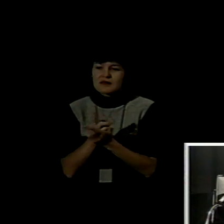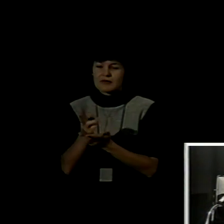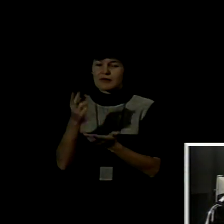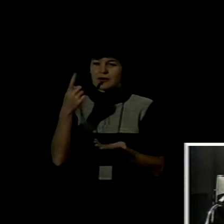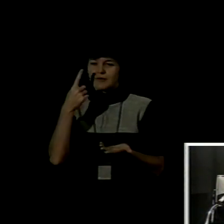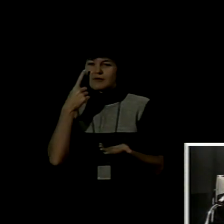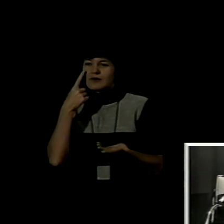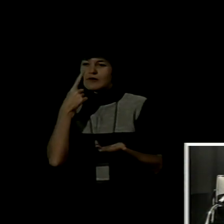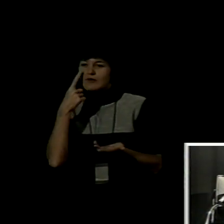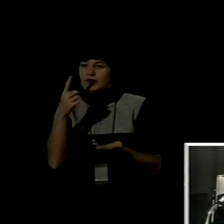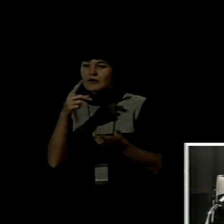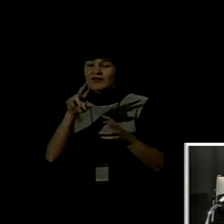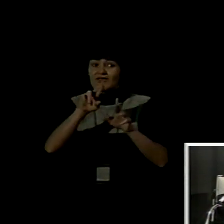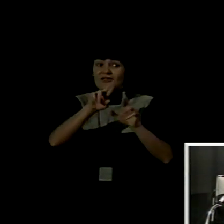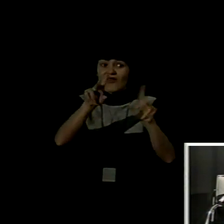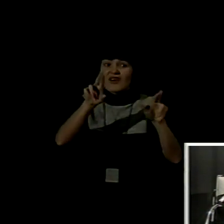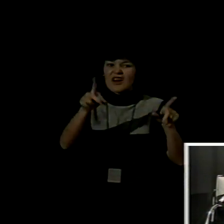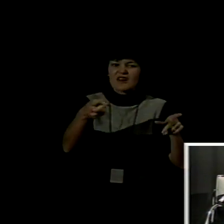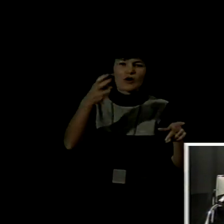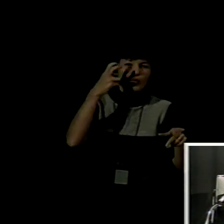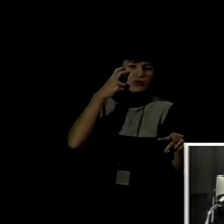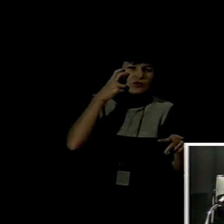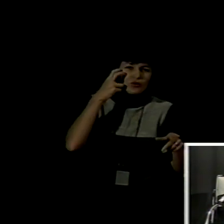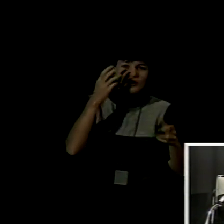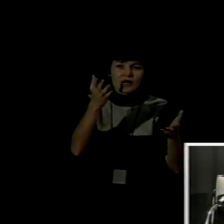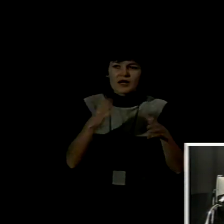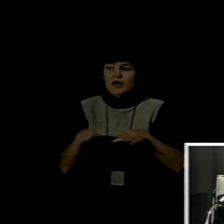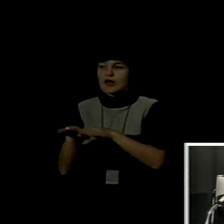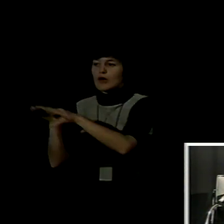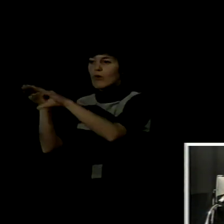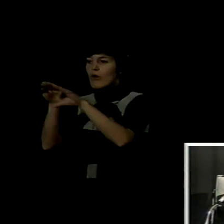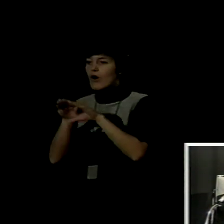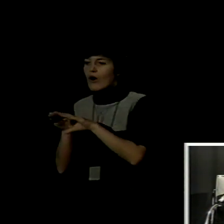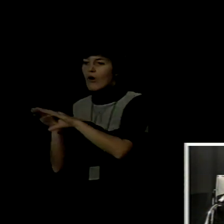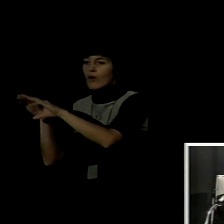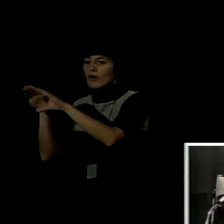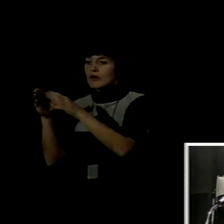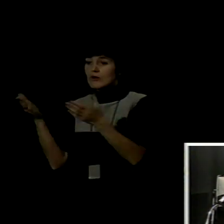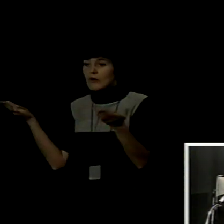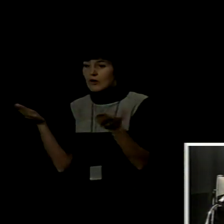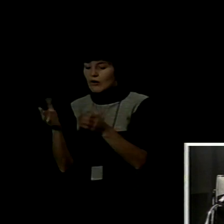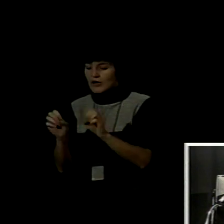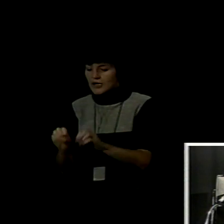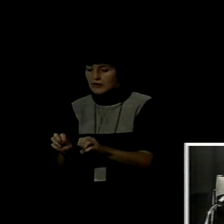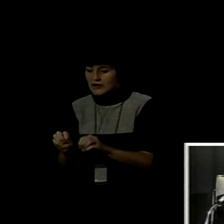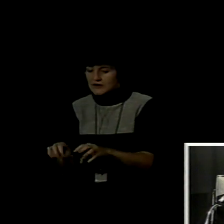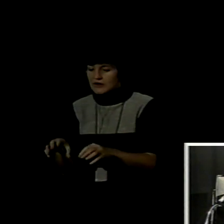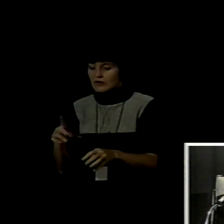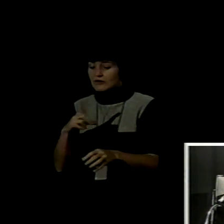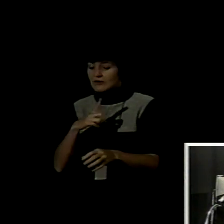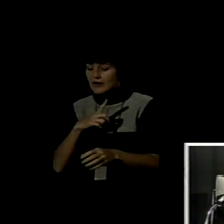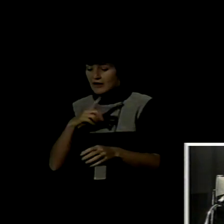Así, históricamente, la educación se ha centrado y ha favorecido a la cultura que domina sobre otras,